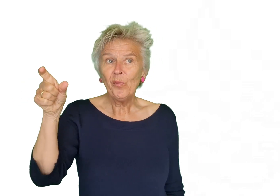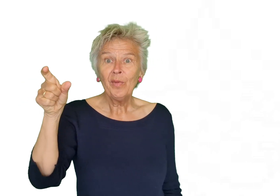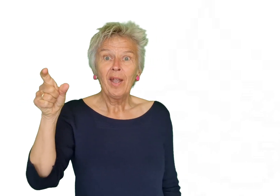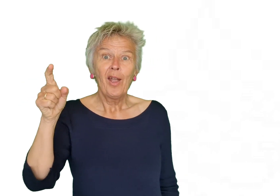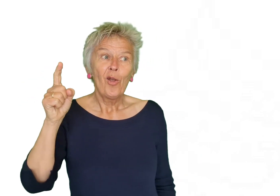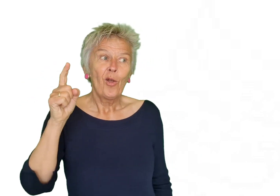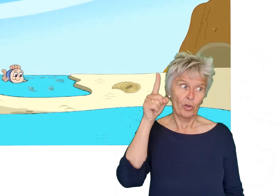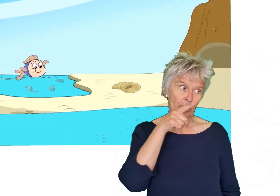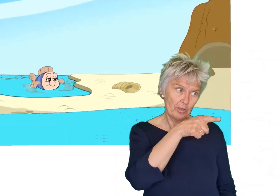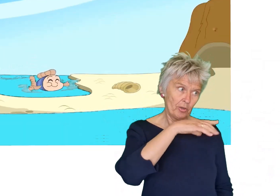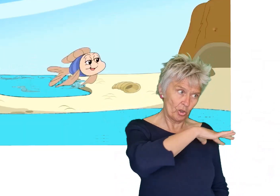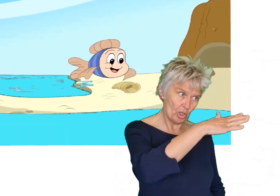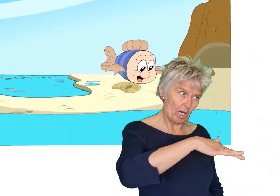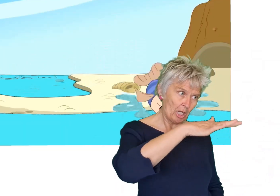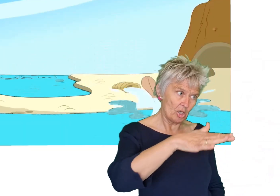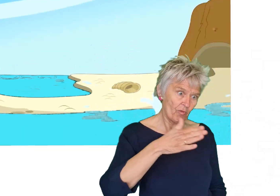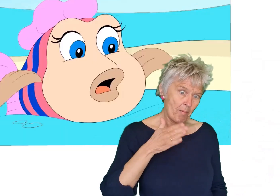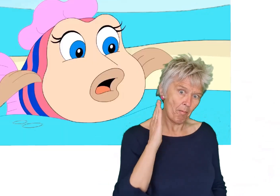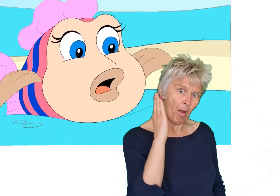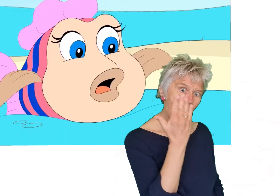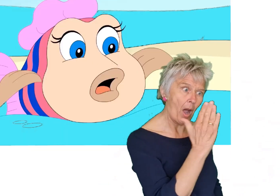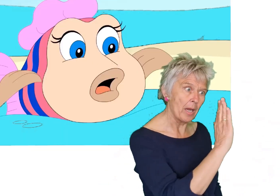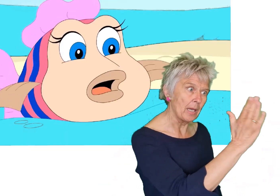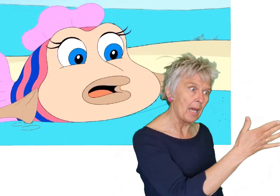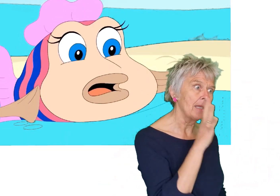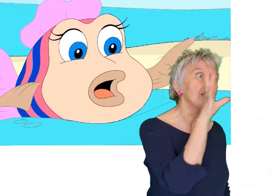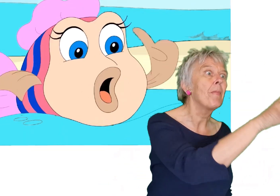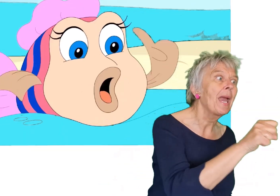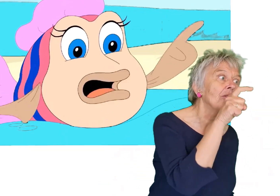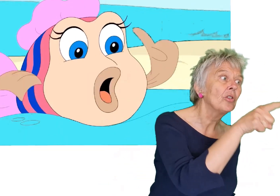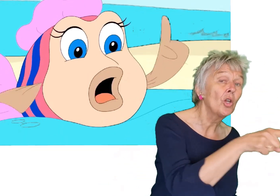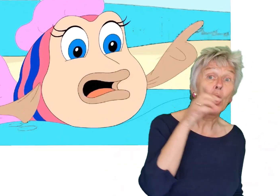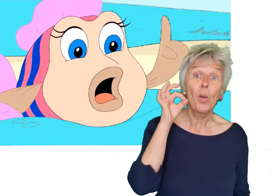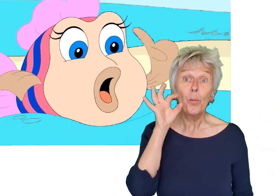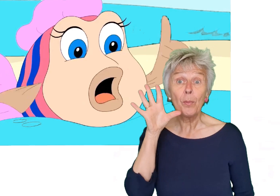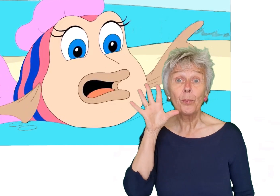want in de zee zwemmen haaien en die bijten je want